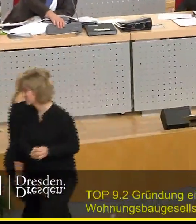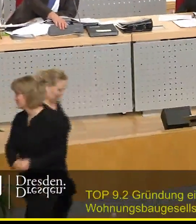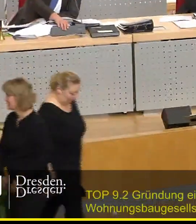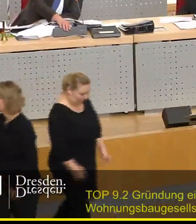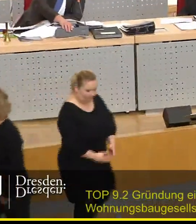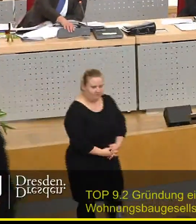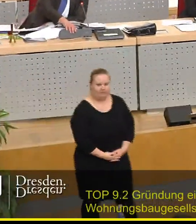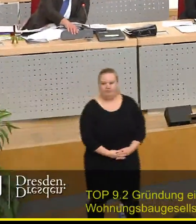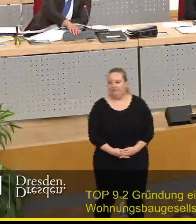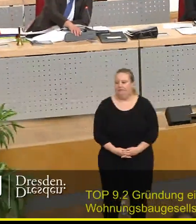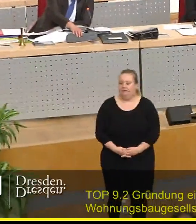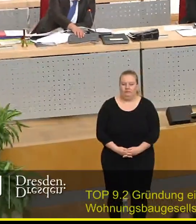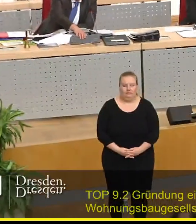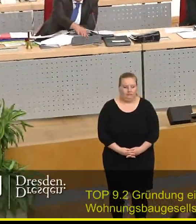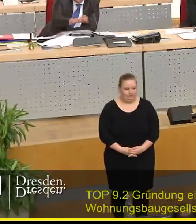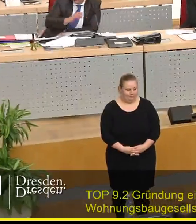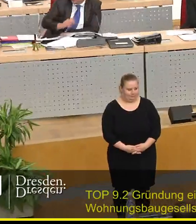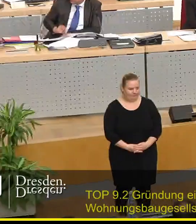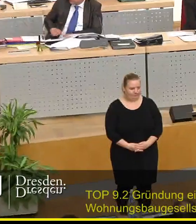Als nächster Redner Herr Schmählich.